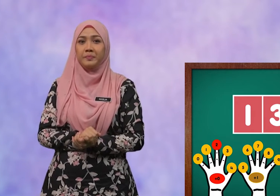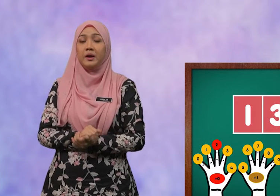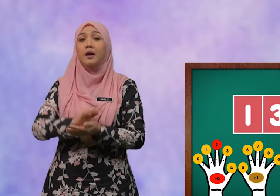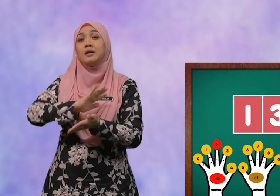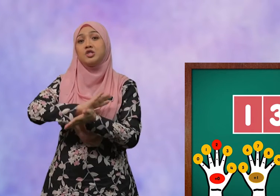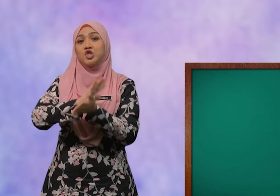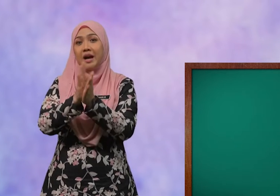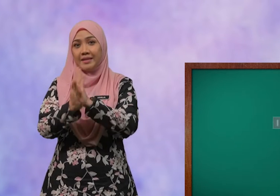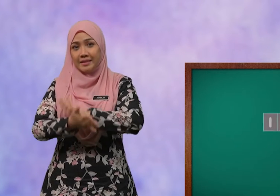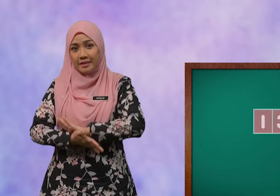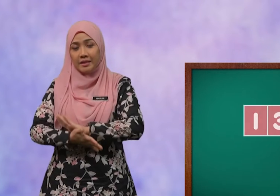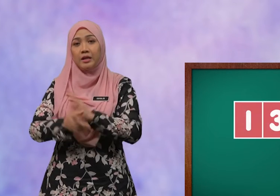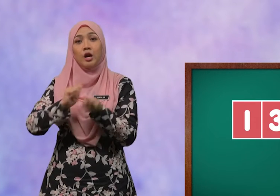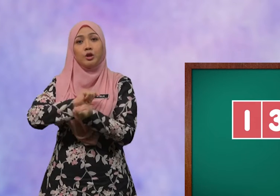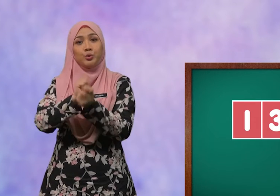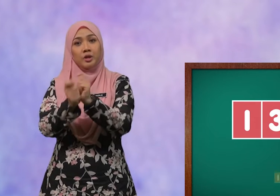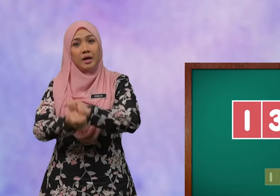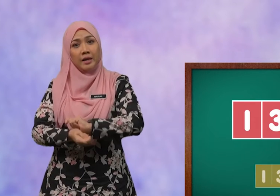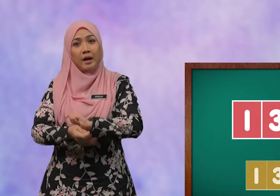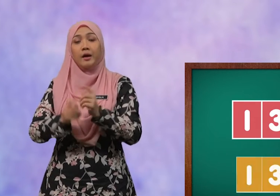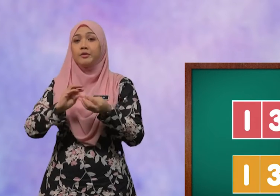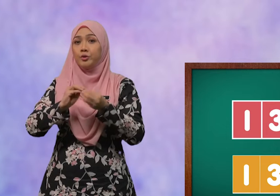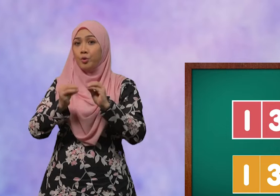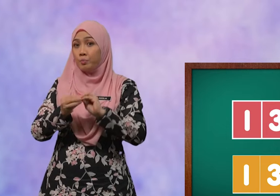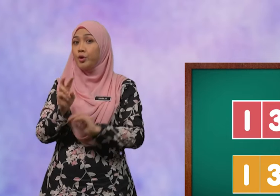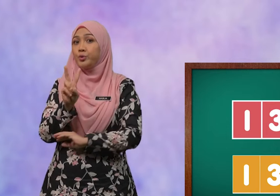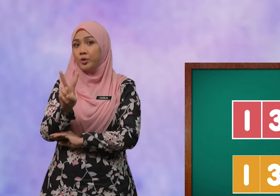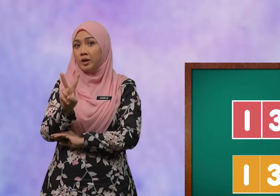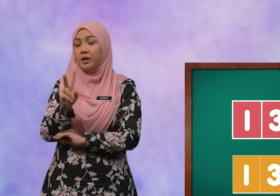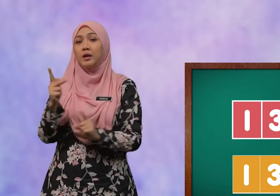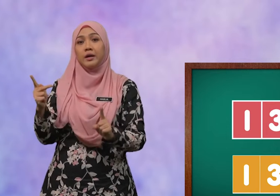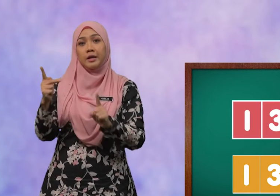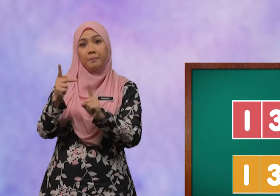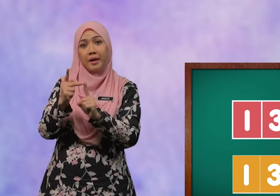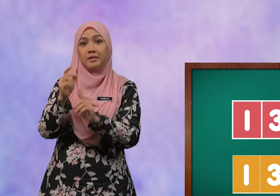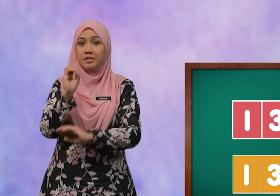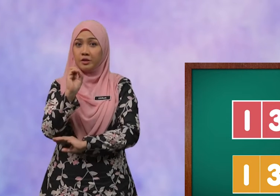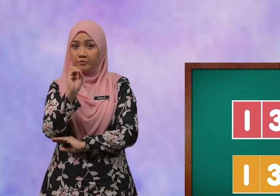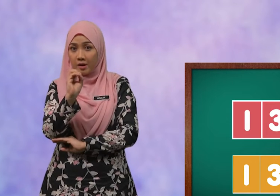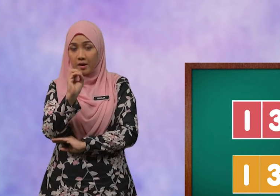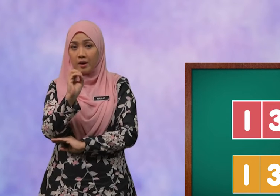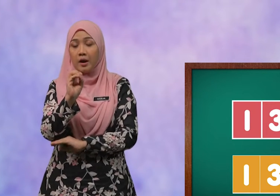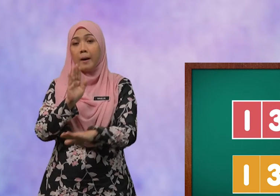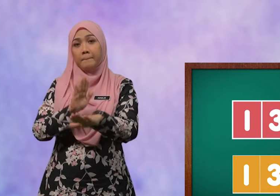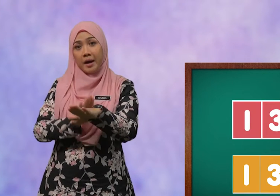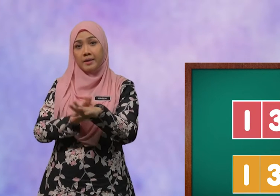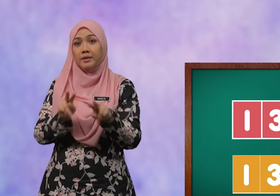Jadi, tukarkan nombor dua kepada sifar pada